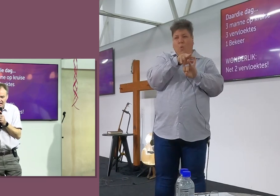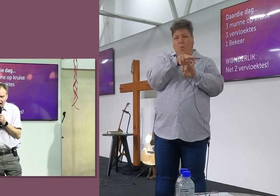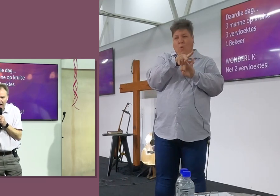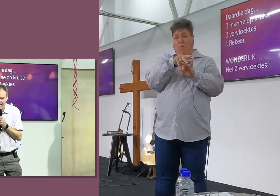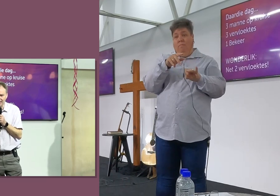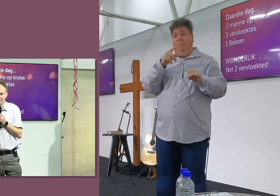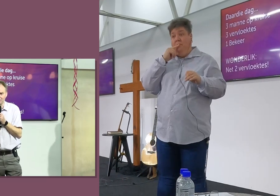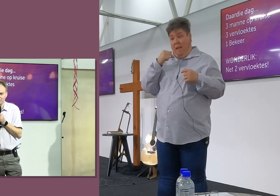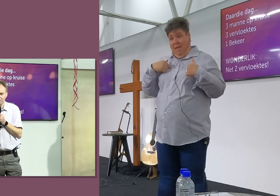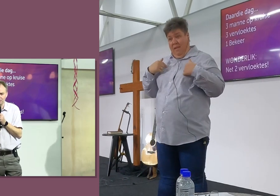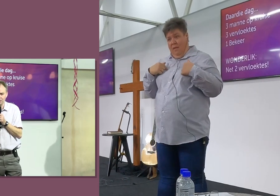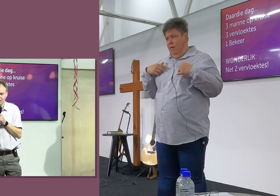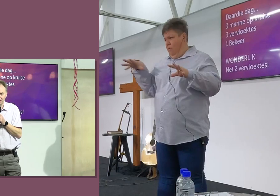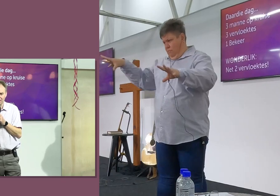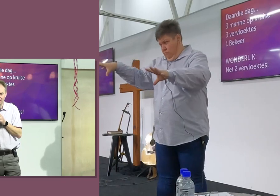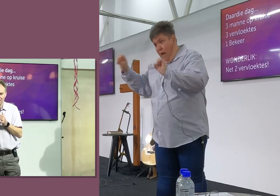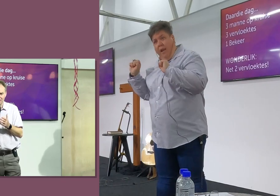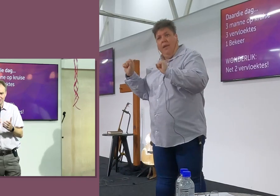Jesus anneem,